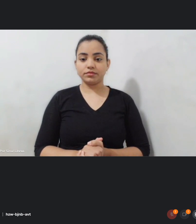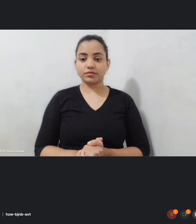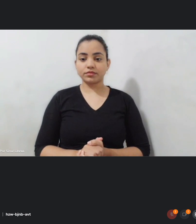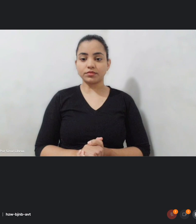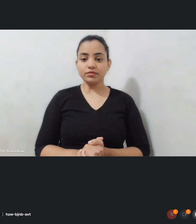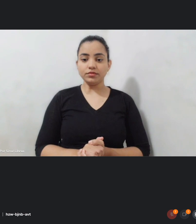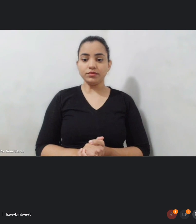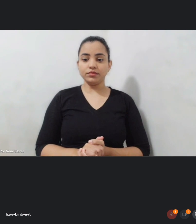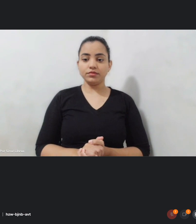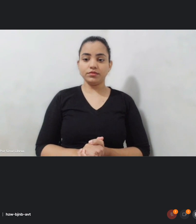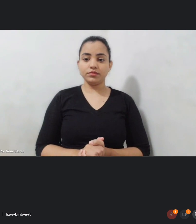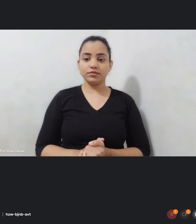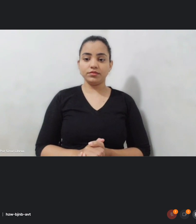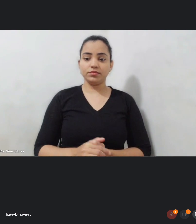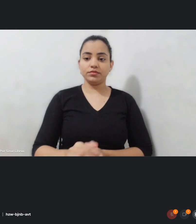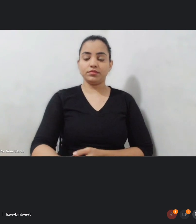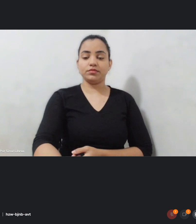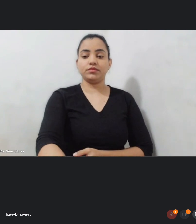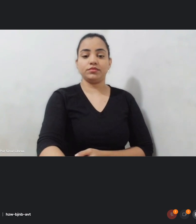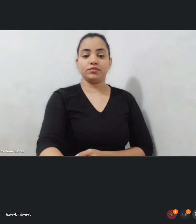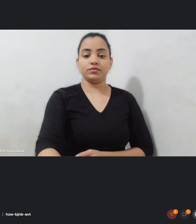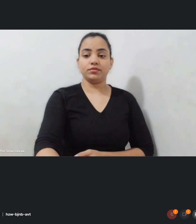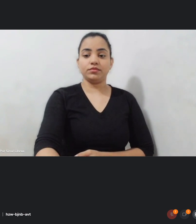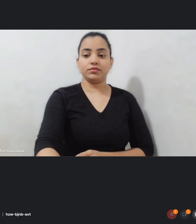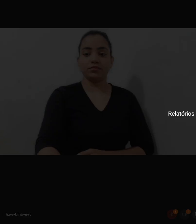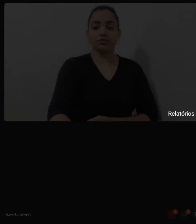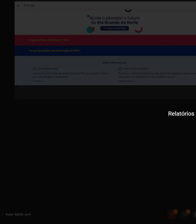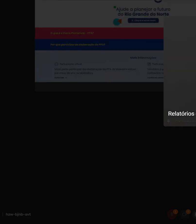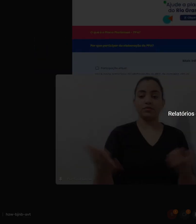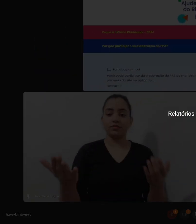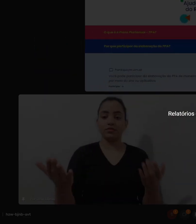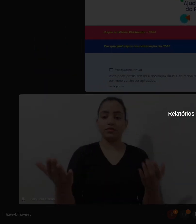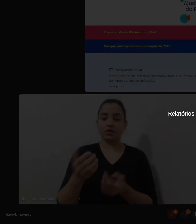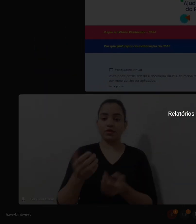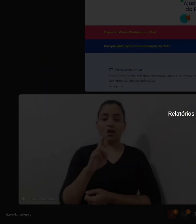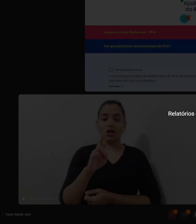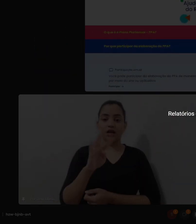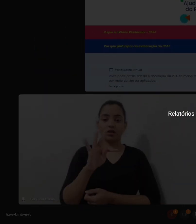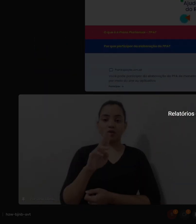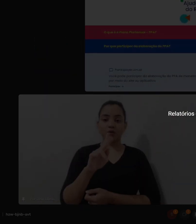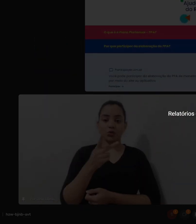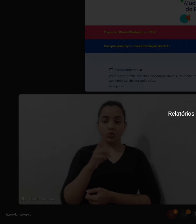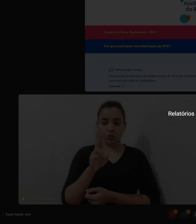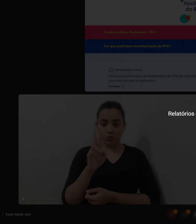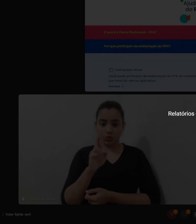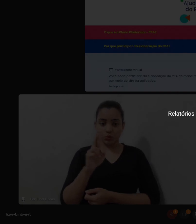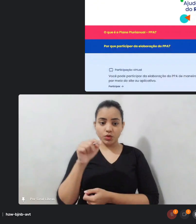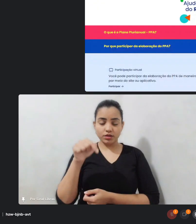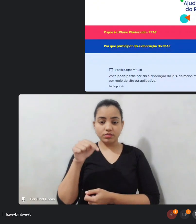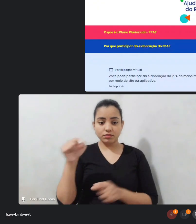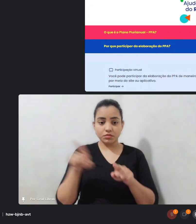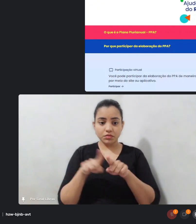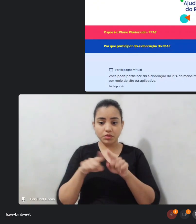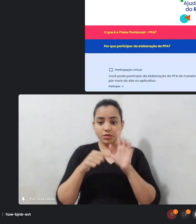E aí o Arthur está aqui e vai também trazer mais informações do PPA enquanto assina o outro.